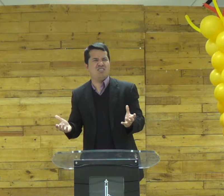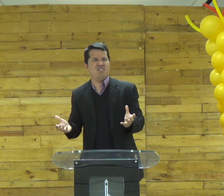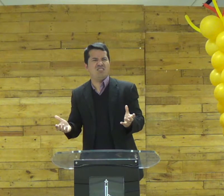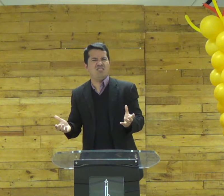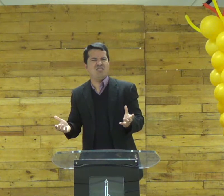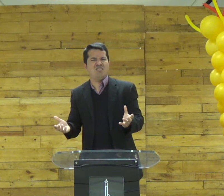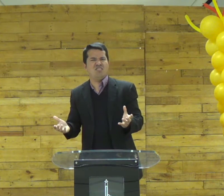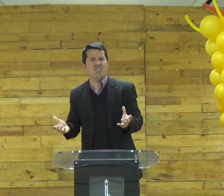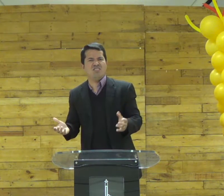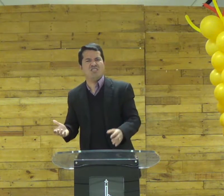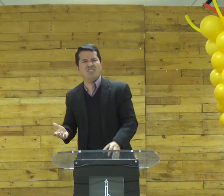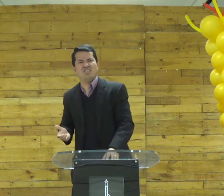outros